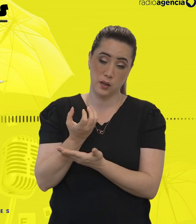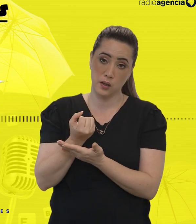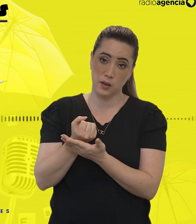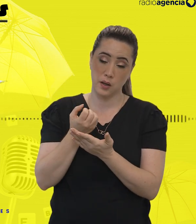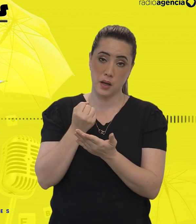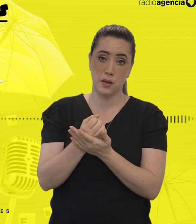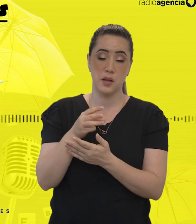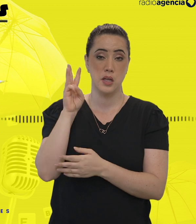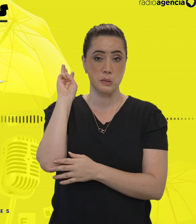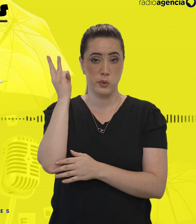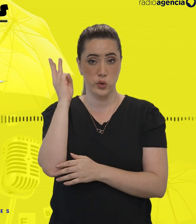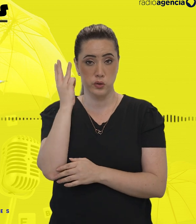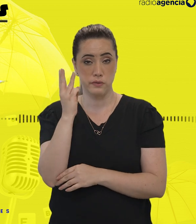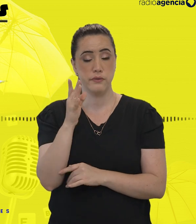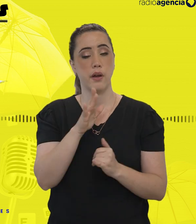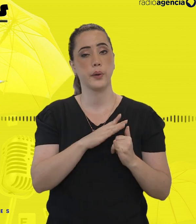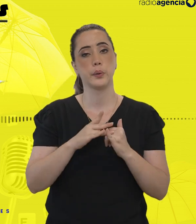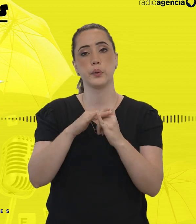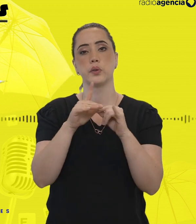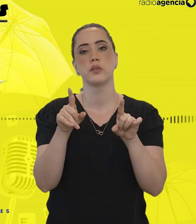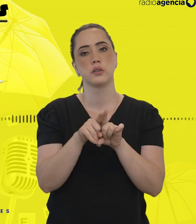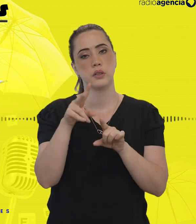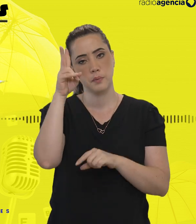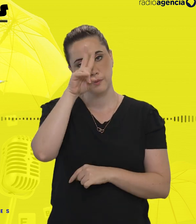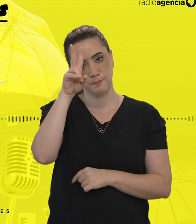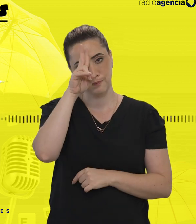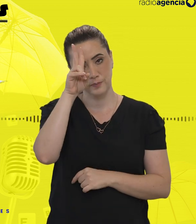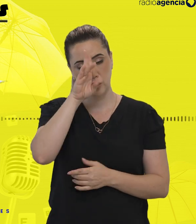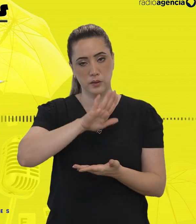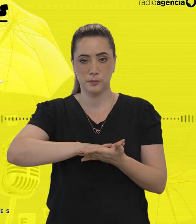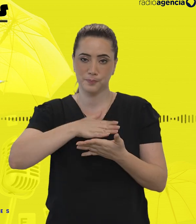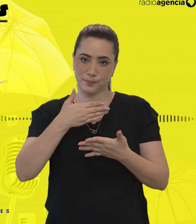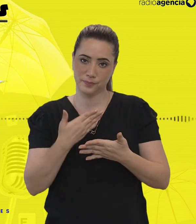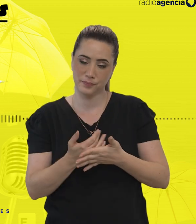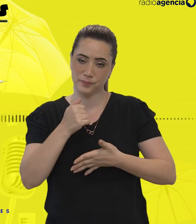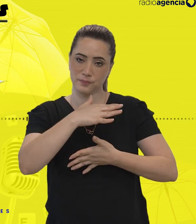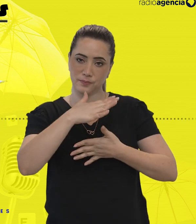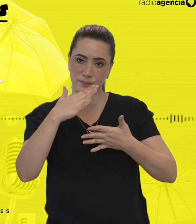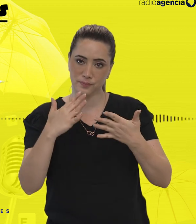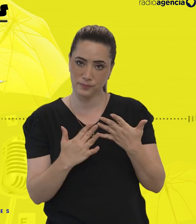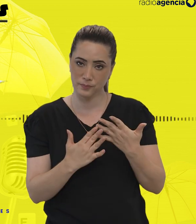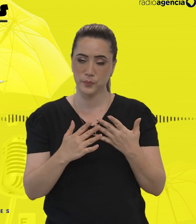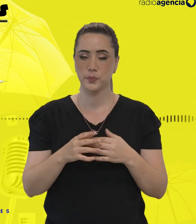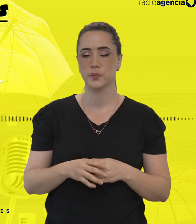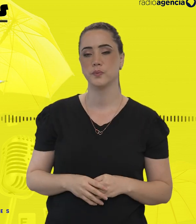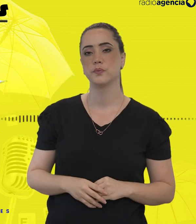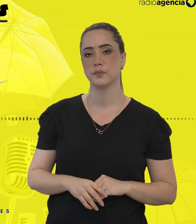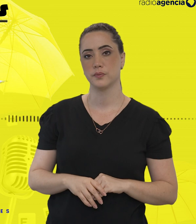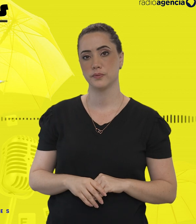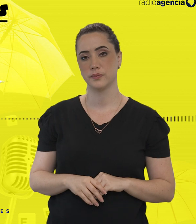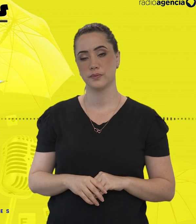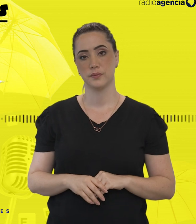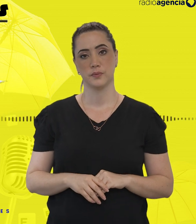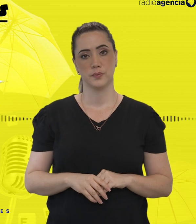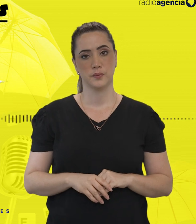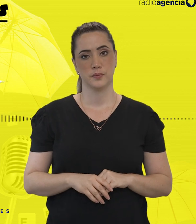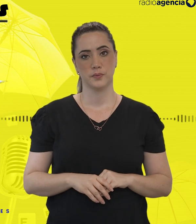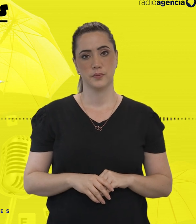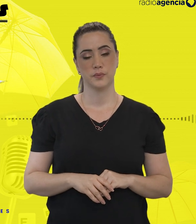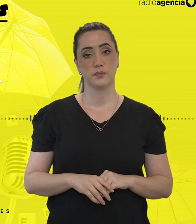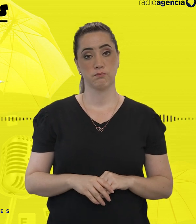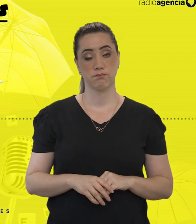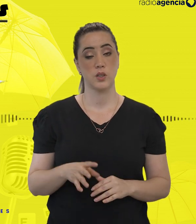YouTube. O História Raras também é videocache e traz interpretação simultânea do áudio para a língua brasileira de sinais, a Libras.